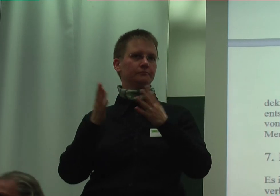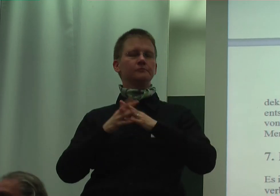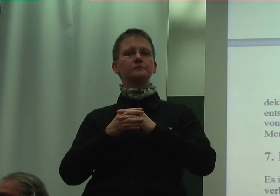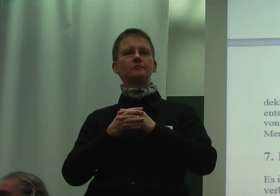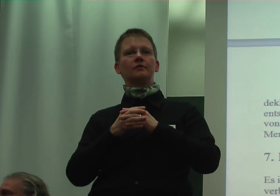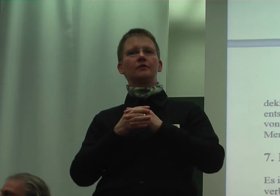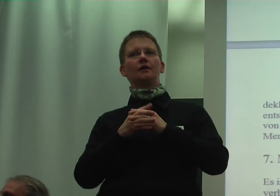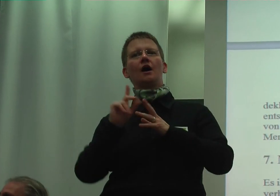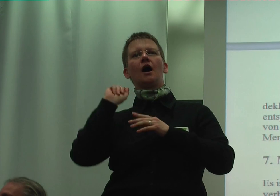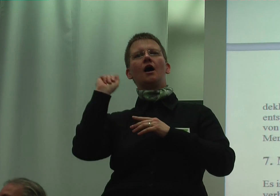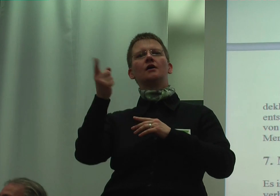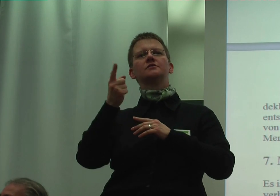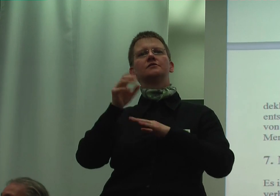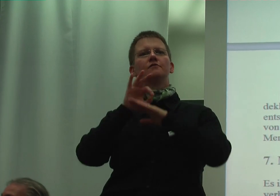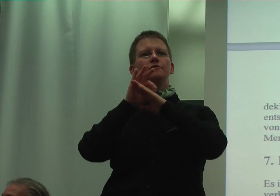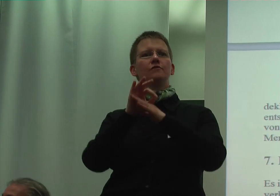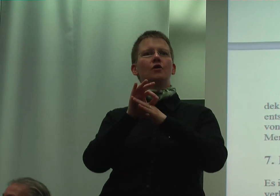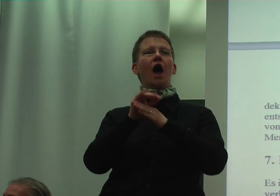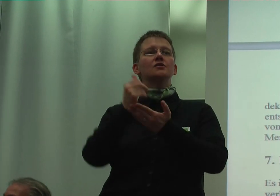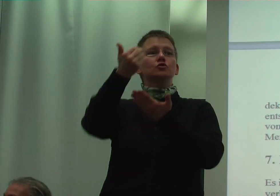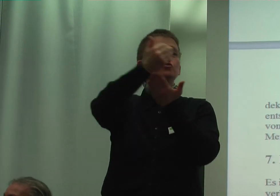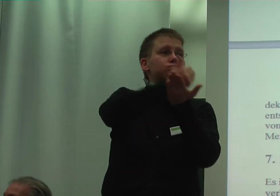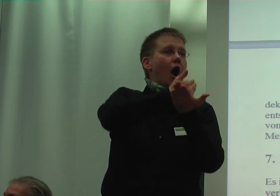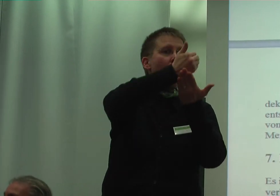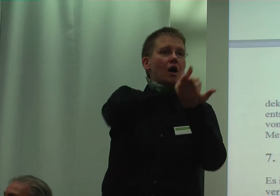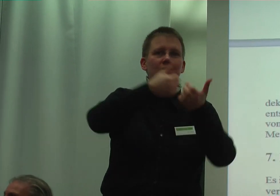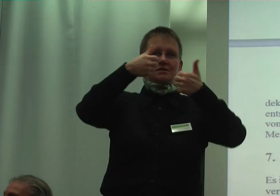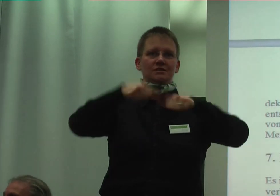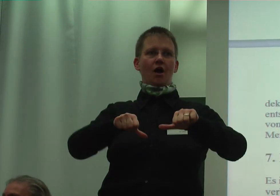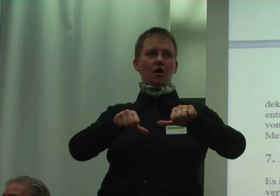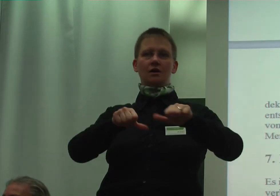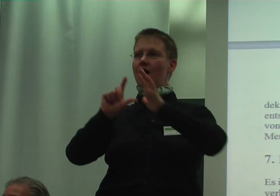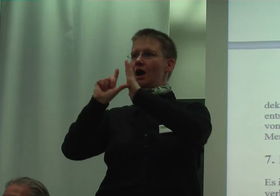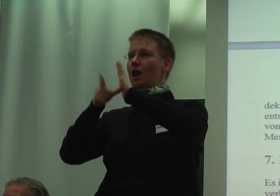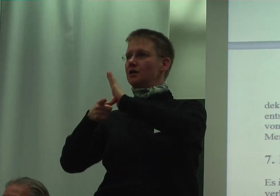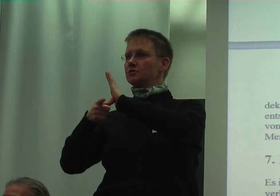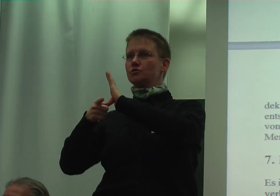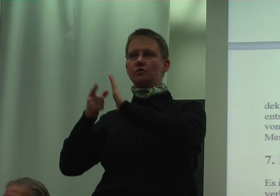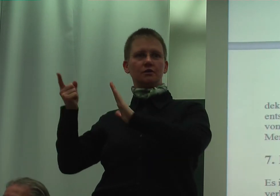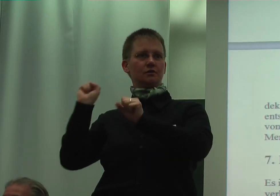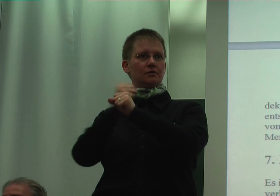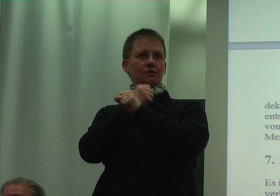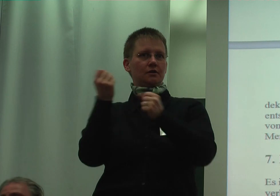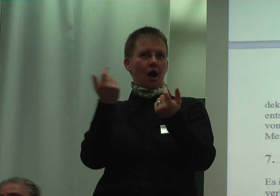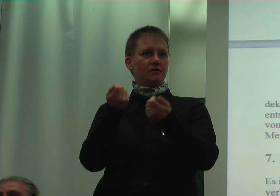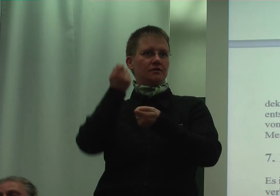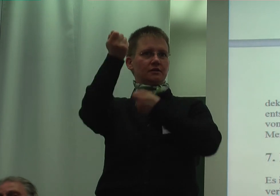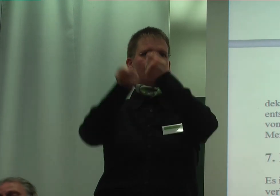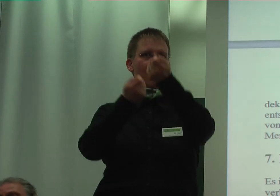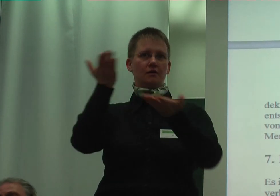Klasse führen darf, aber auch aufgrund von Sparsfängen Leistungen nicht mehr gewährt werden.